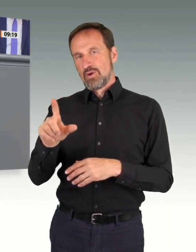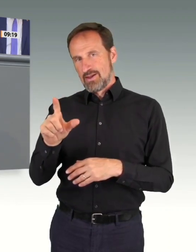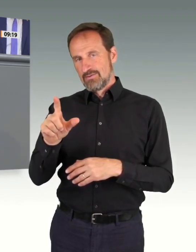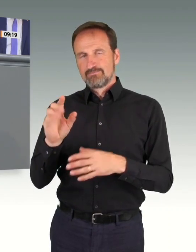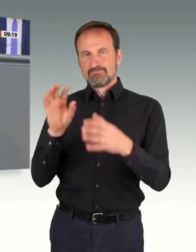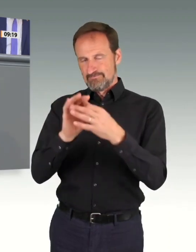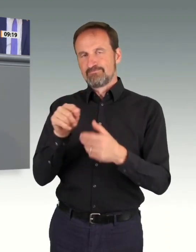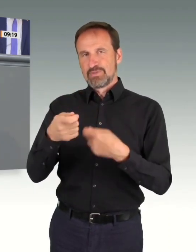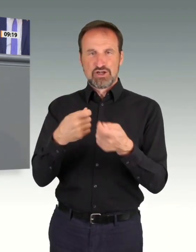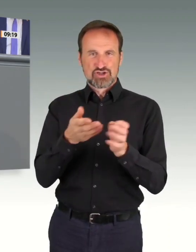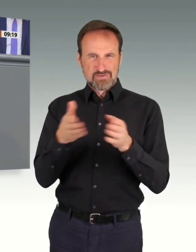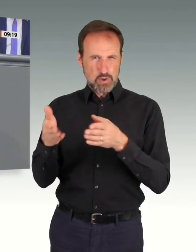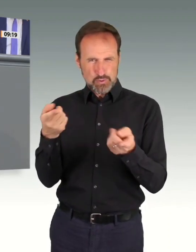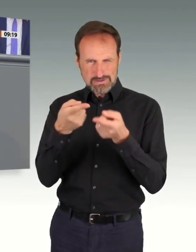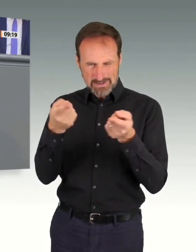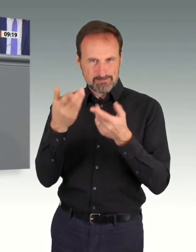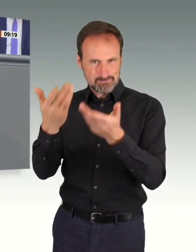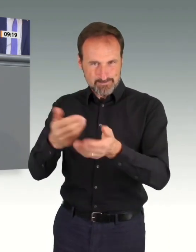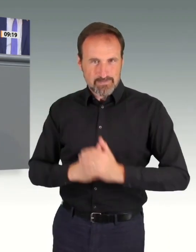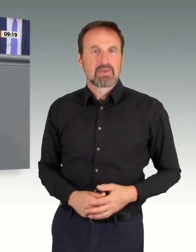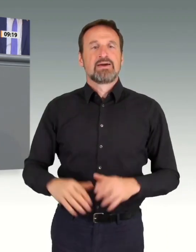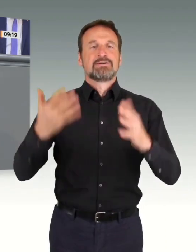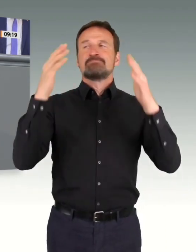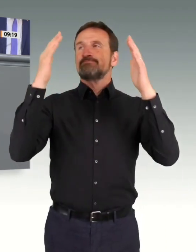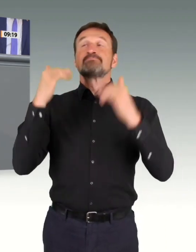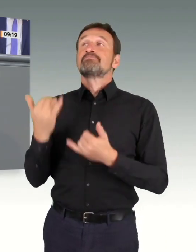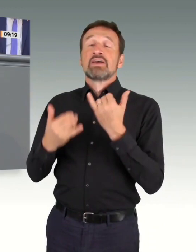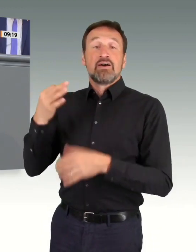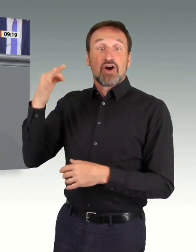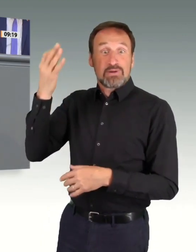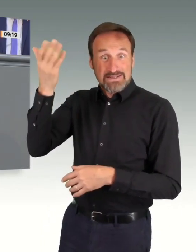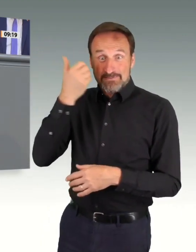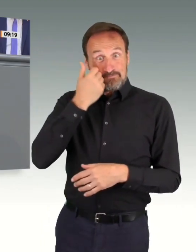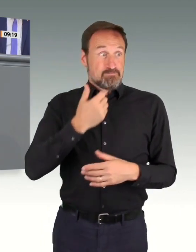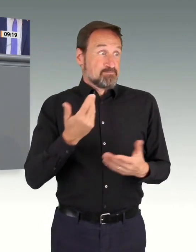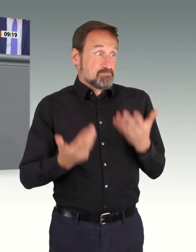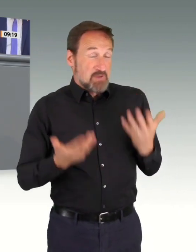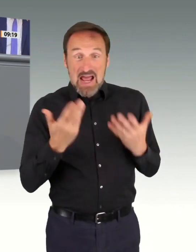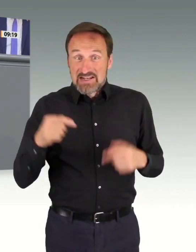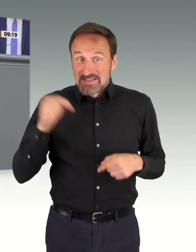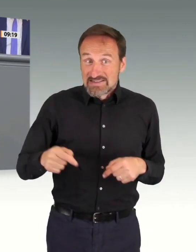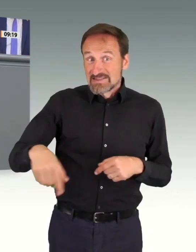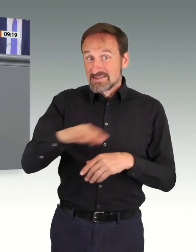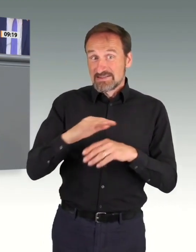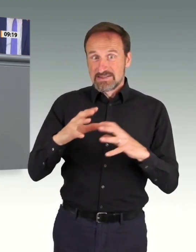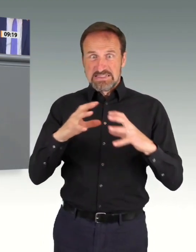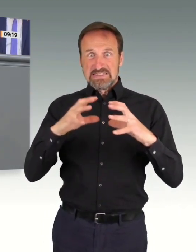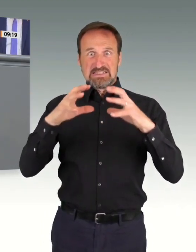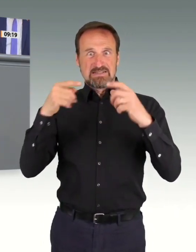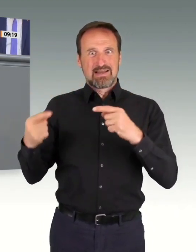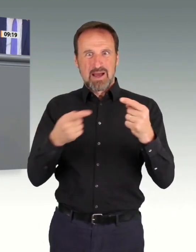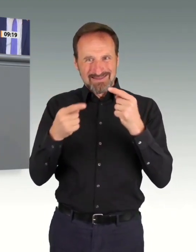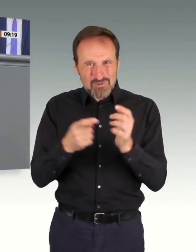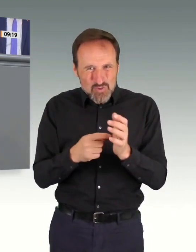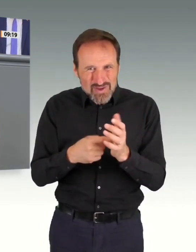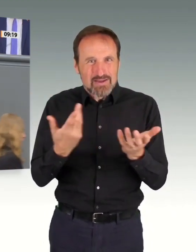weil wir offen aussprechen müssen, was wir hier als Gesellschaft miteinander verhandeln. Denn der Klimaschutz ist eine Menschheitsaufgabe,